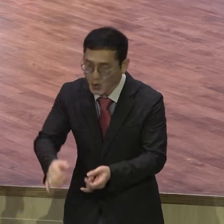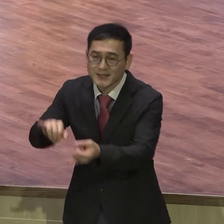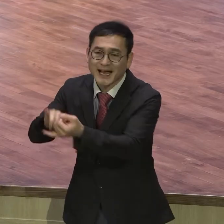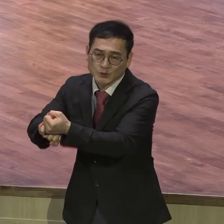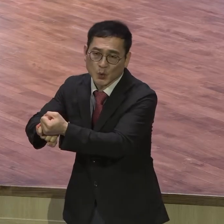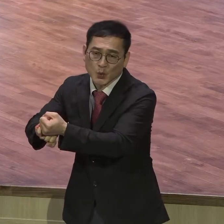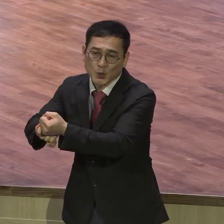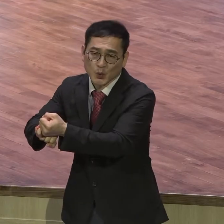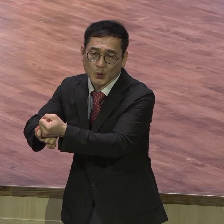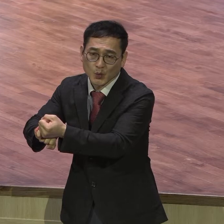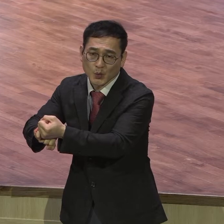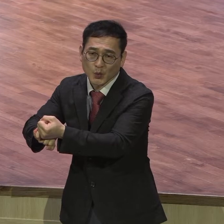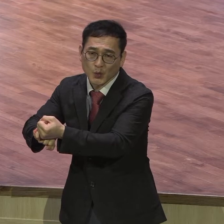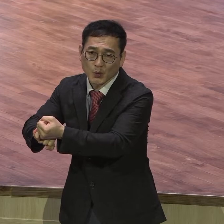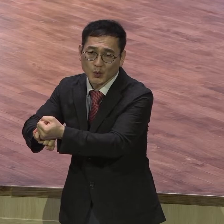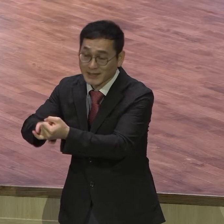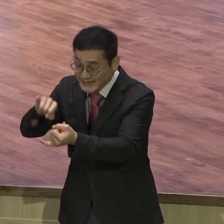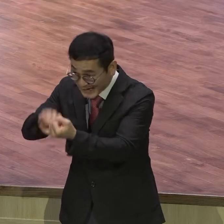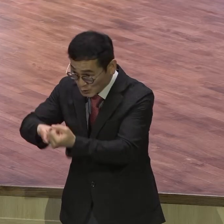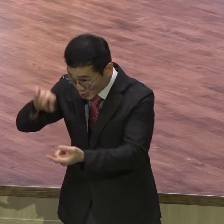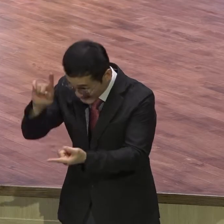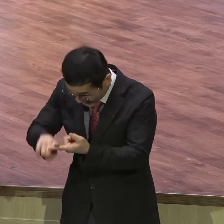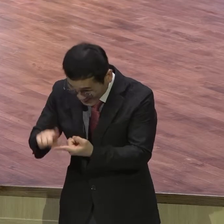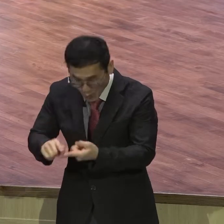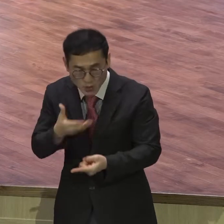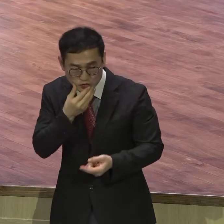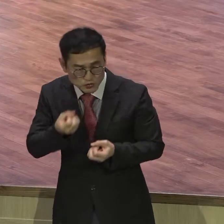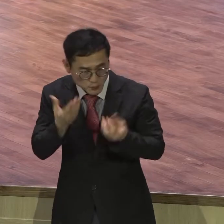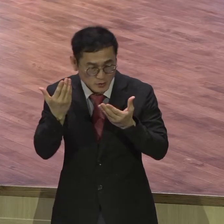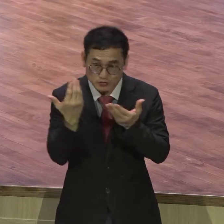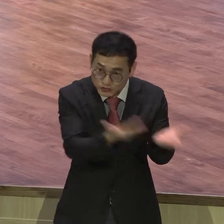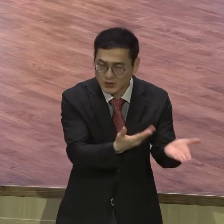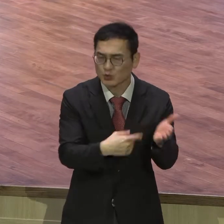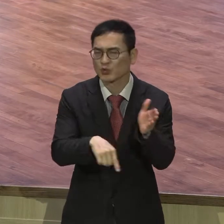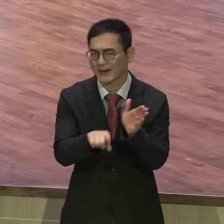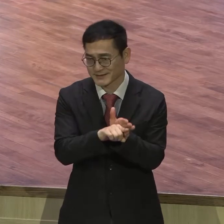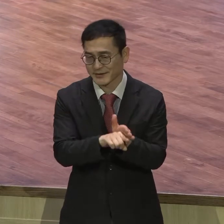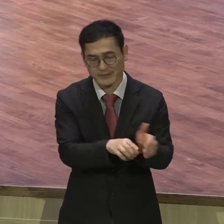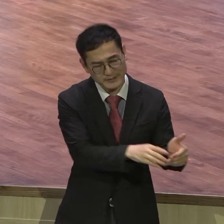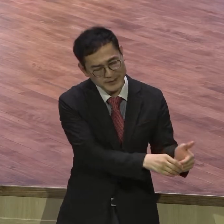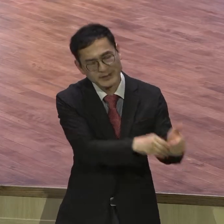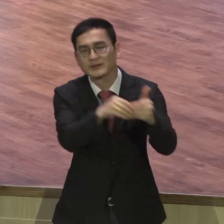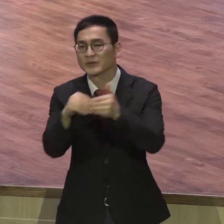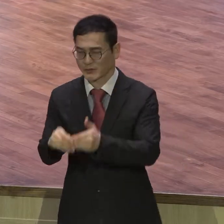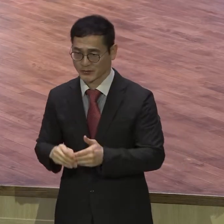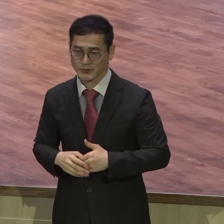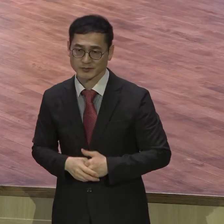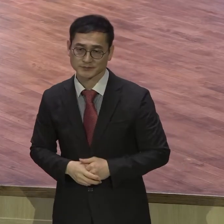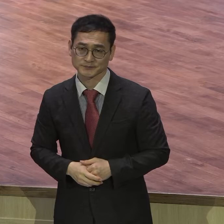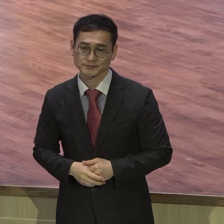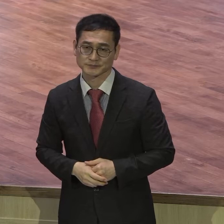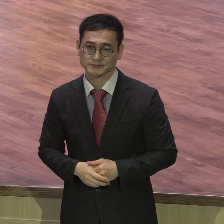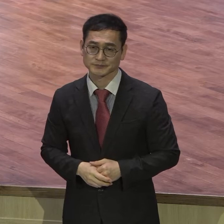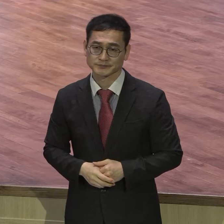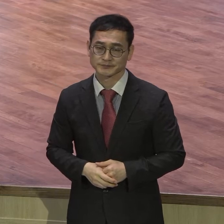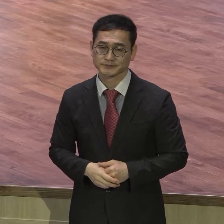은약을 성취해 주시기 위해서 하나님 이스라엘 백신들을 애굽에서 불리는 것이고